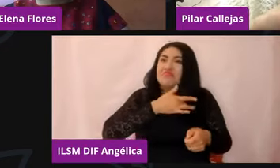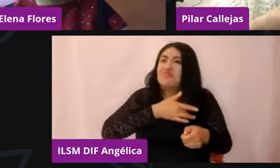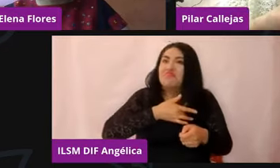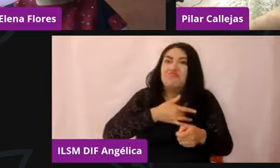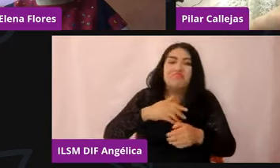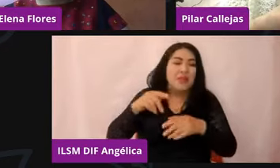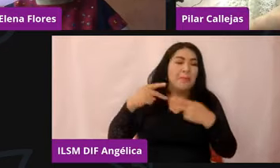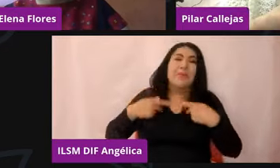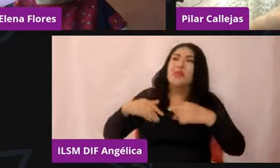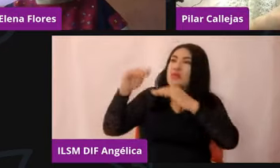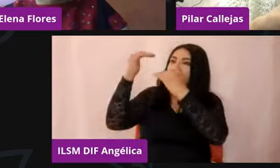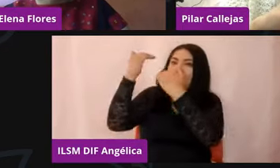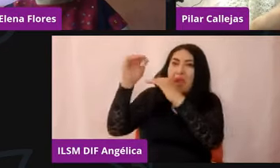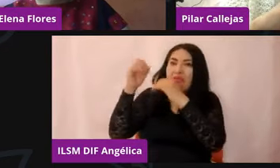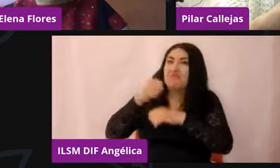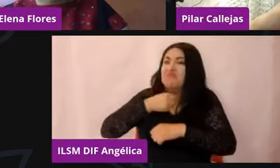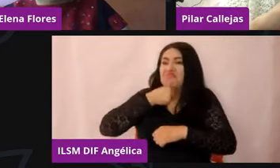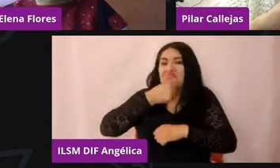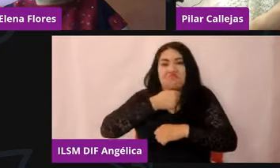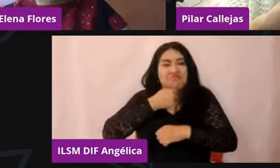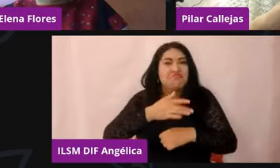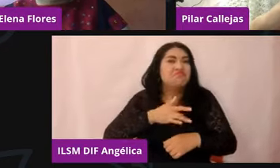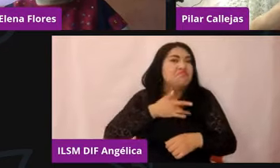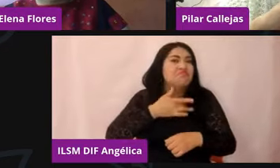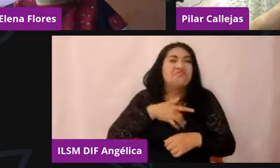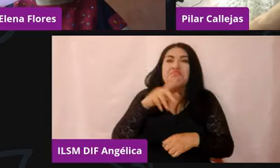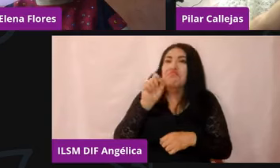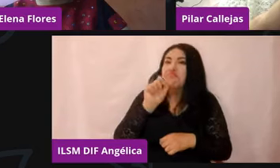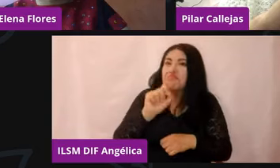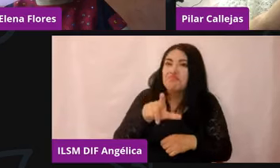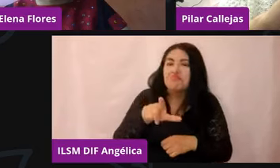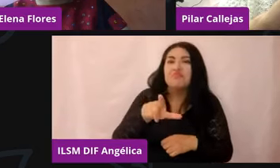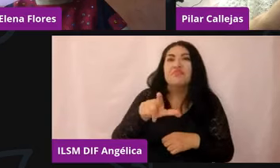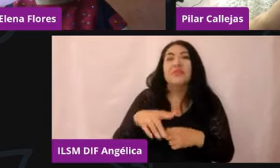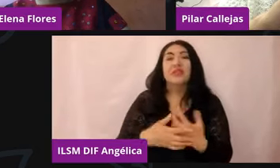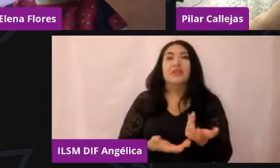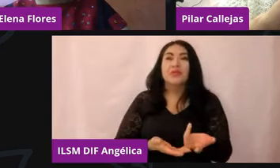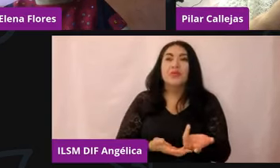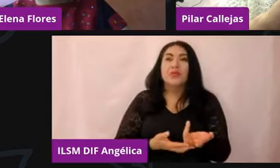¿no? En situaciones que les pueden generar